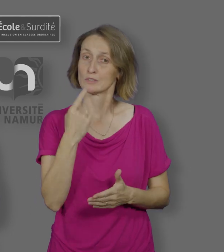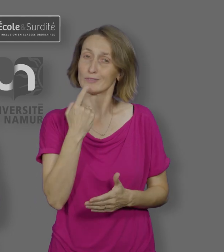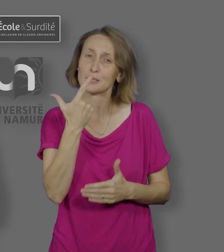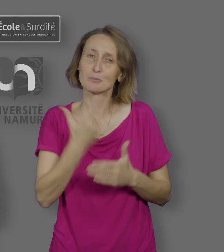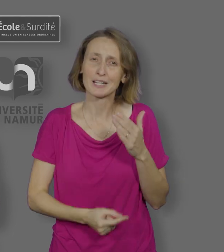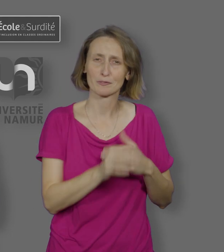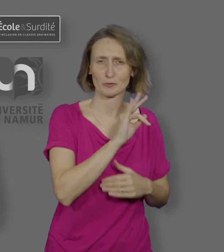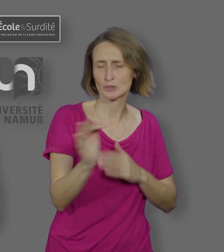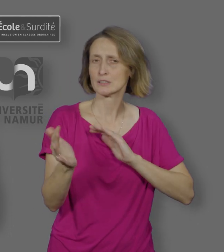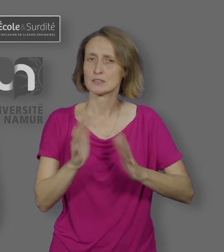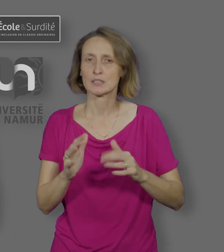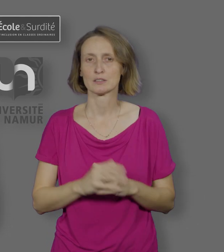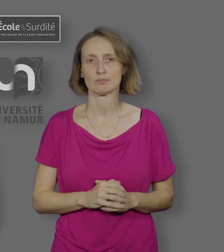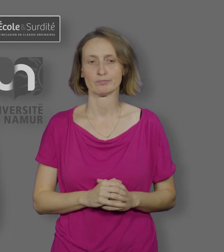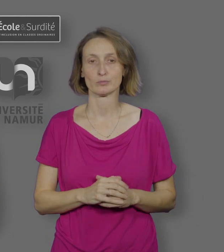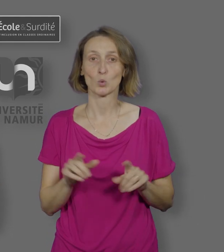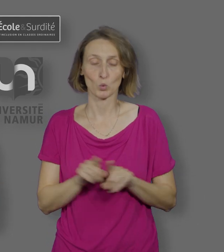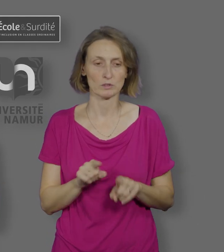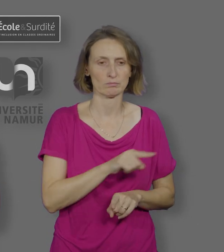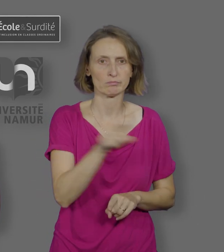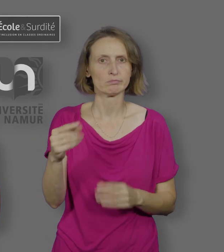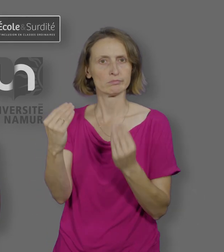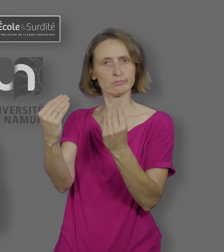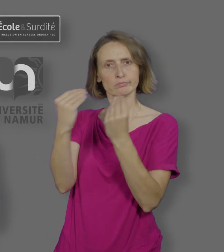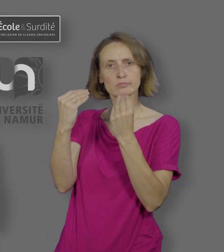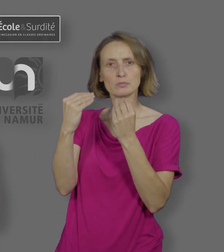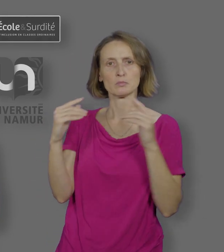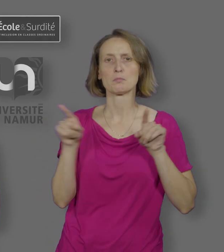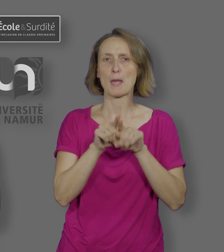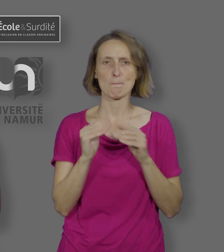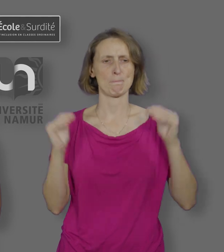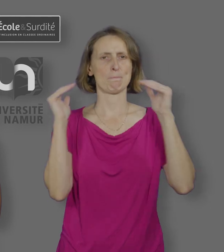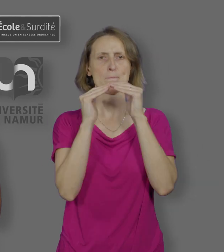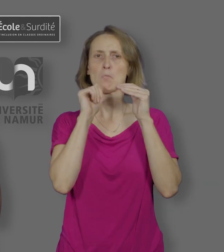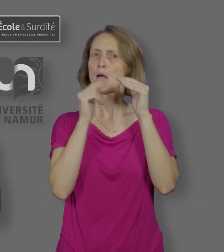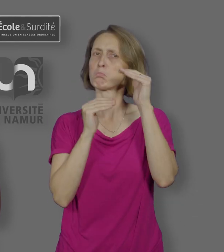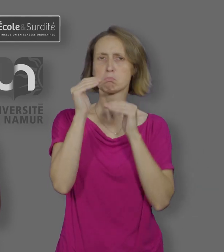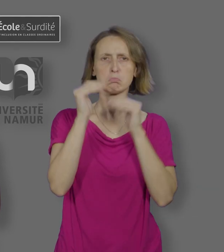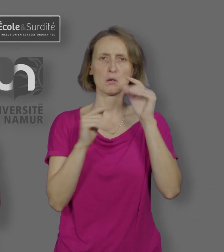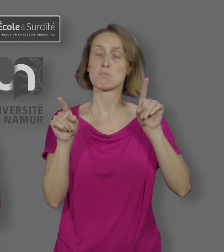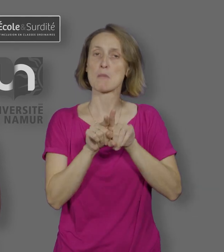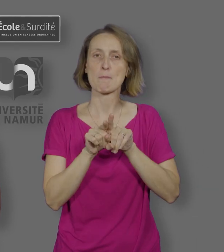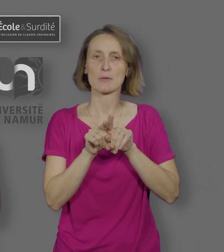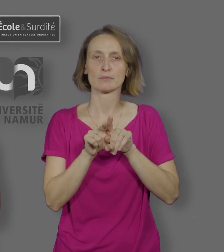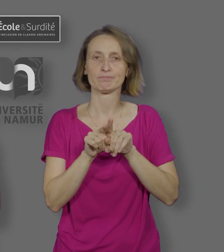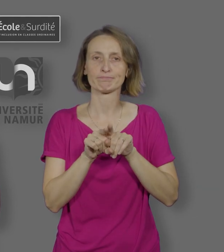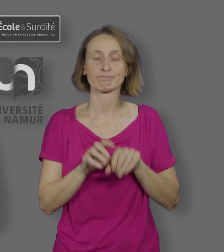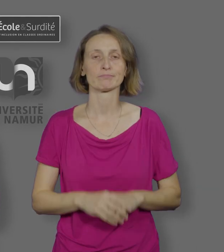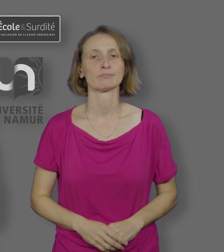jusqu'à la fin du secondaire dans des classes de l'enseignement général. L'objectif est de permettre à ces élèves de